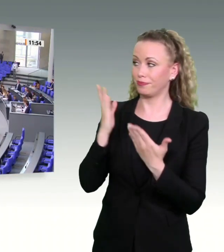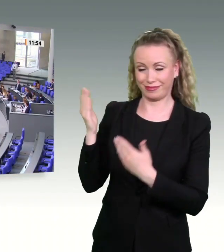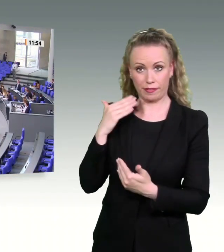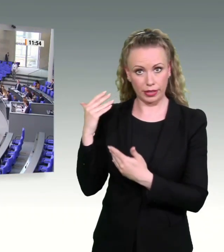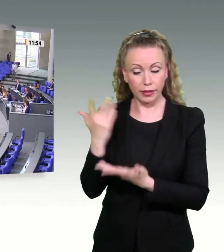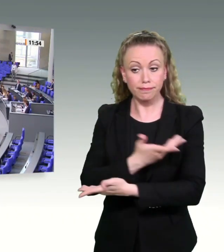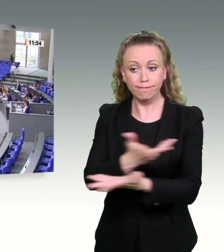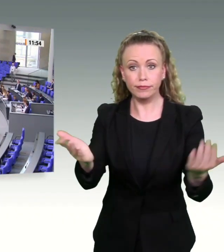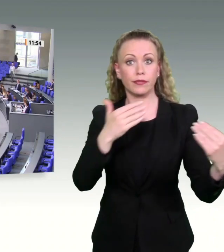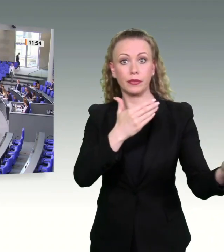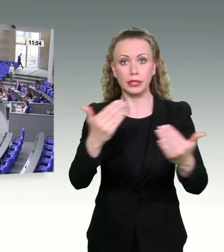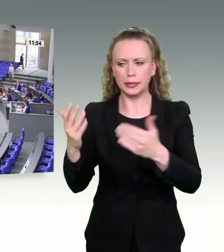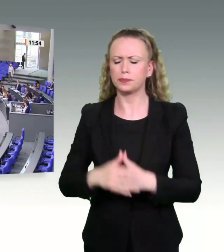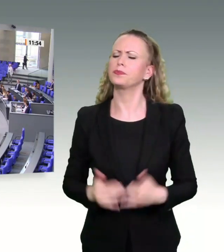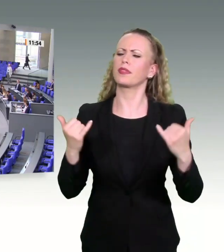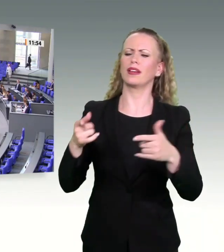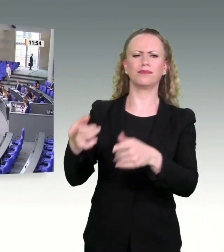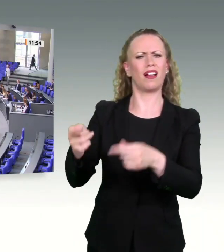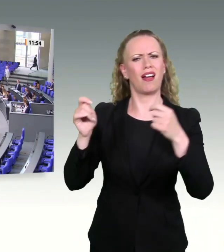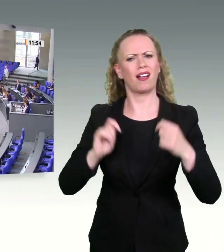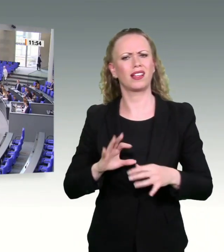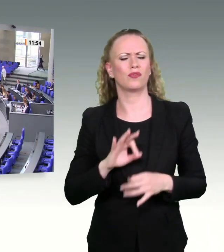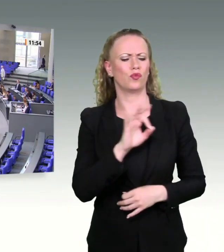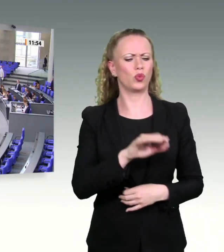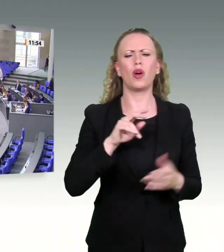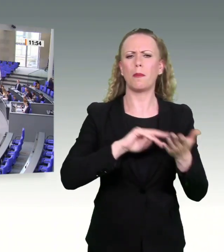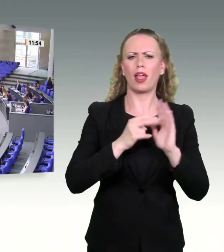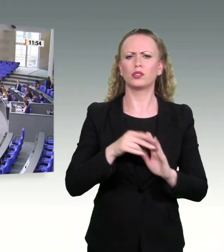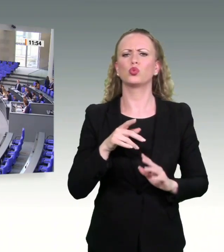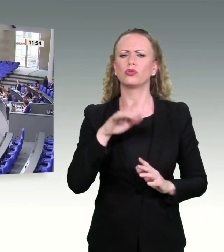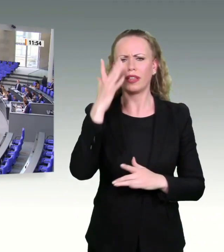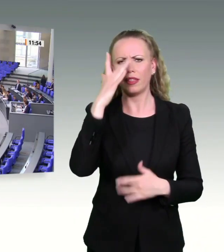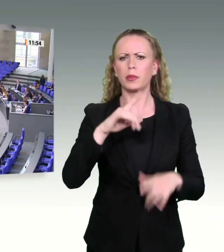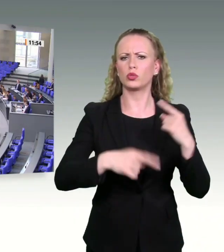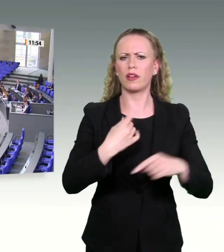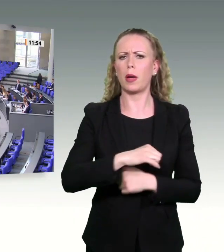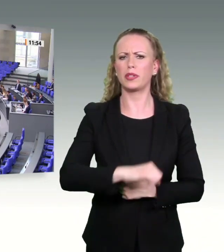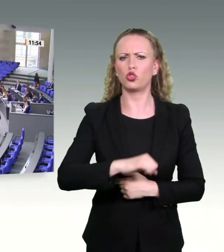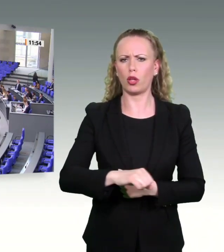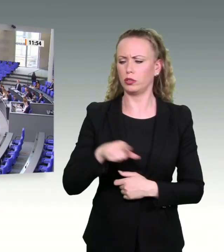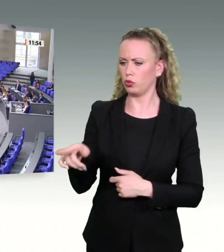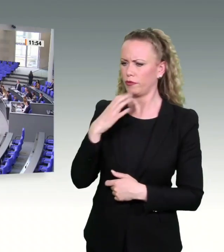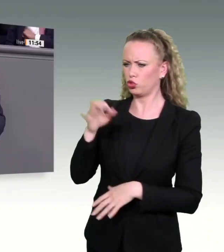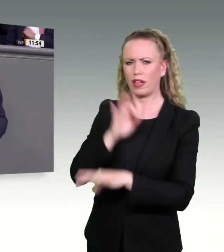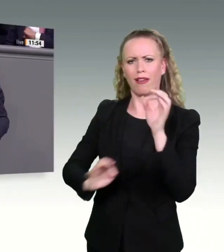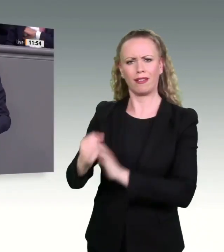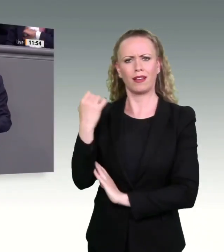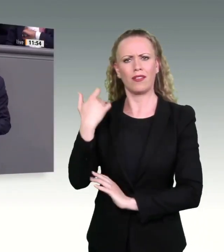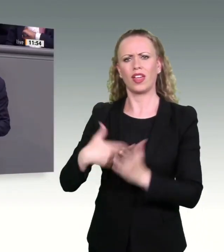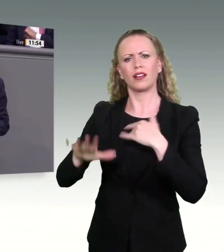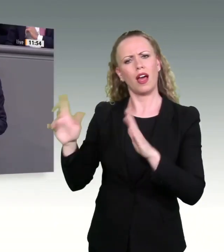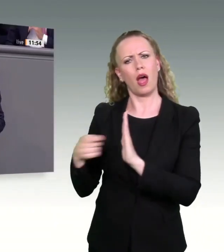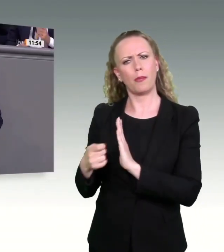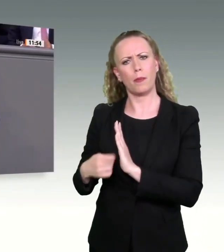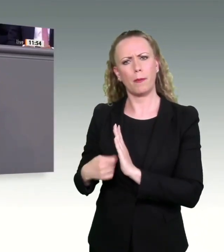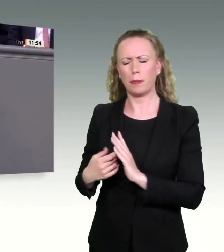besten Ideen sind, stellen Sie jetzt einen Antrag auf Beschleunigung von Planungs und Genehmigungsverfahren, ganz so, als ob Sie nicht nur die letzten 16